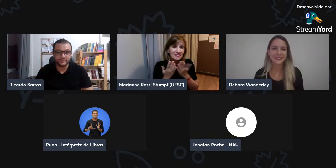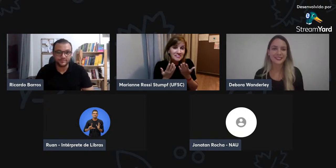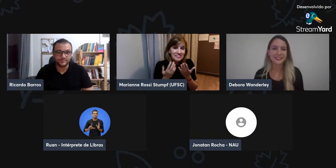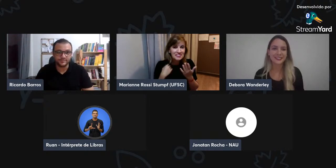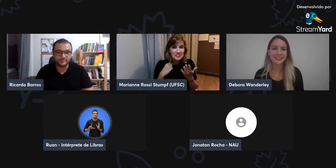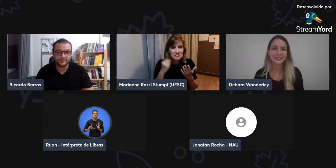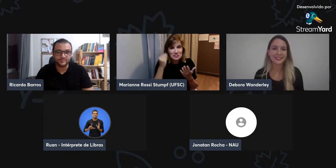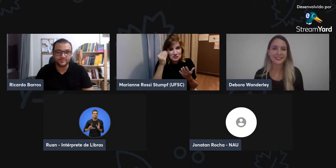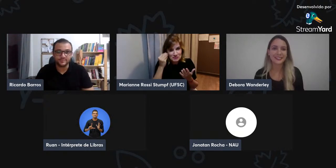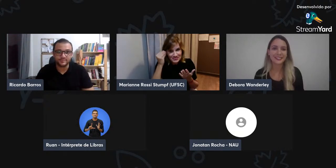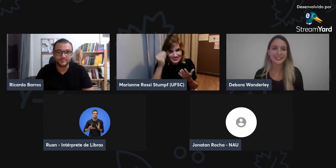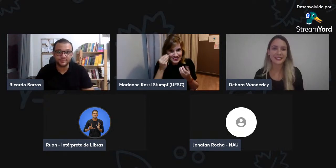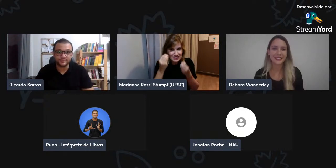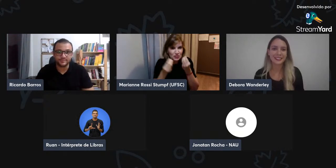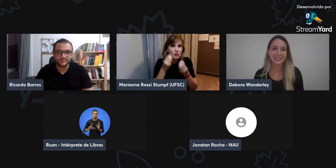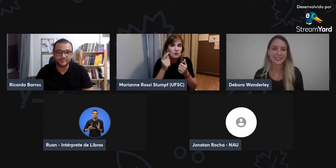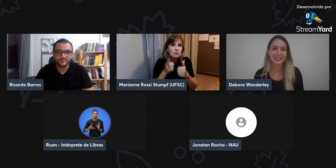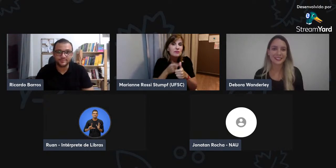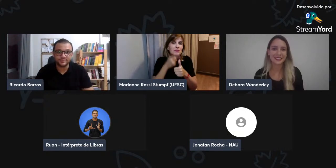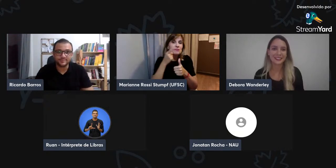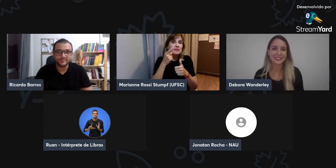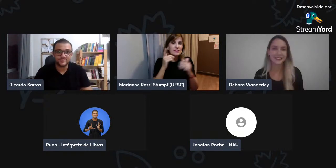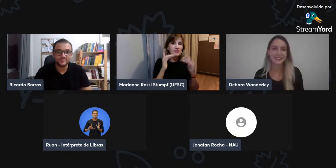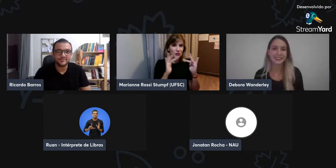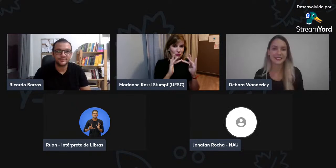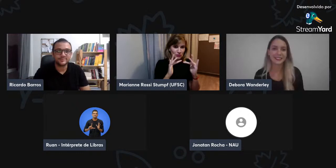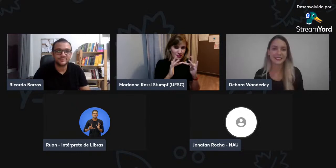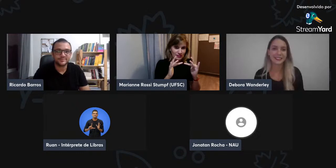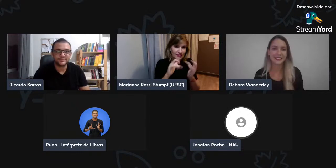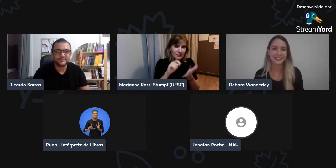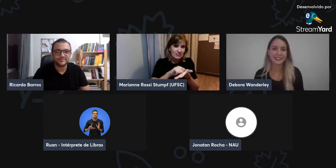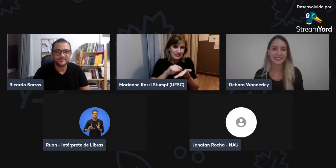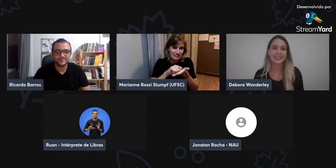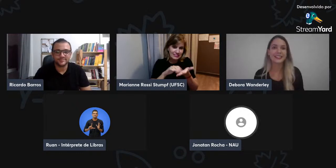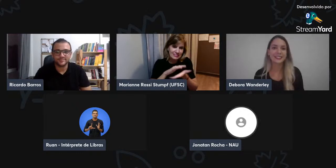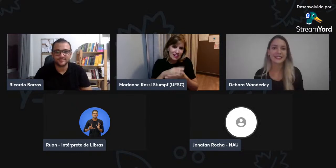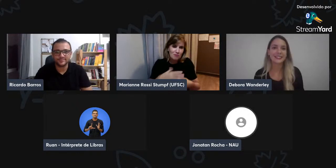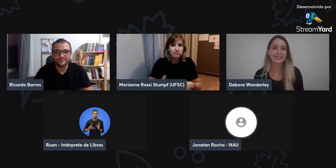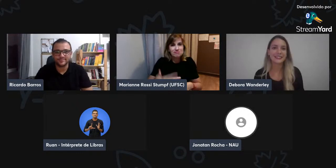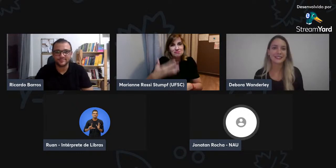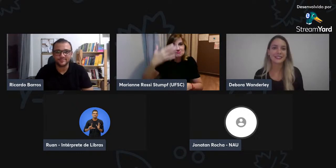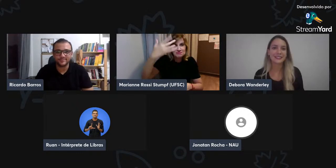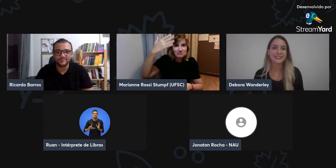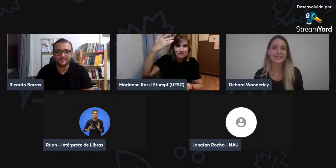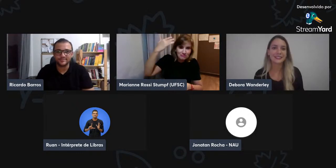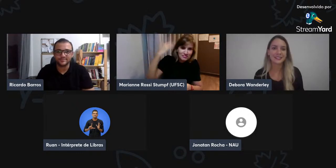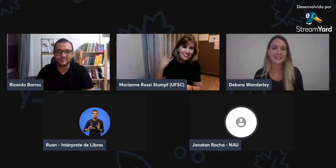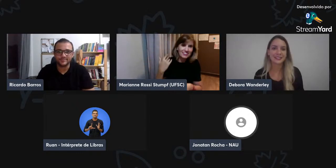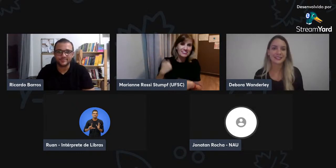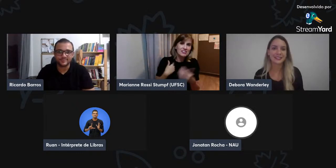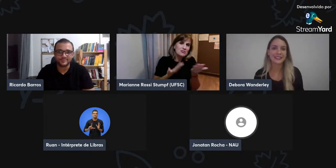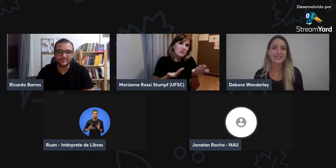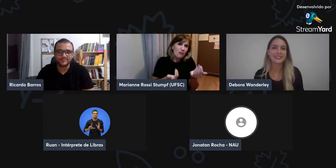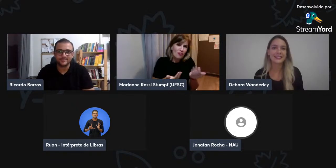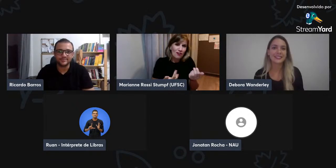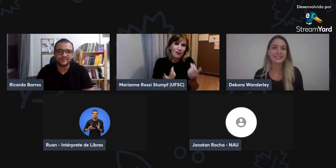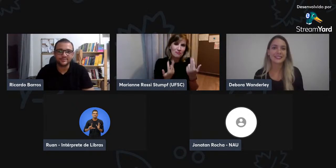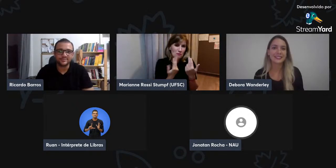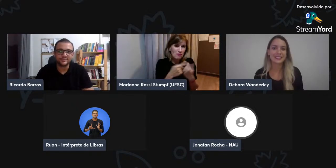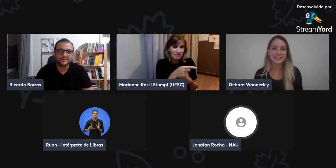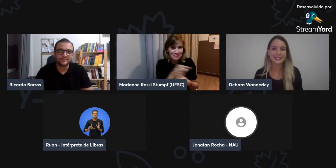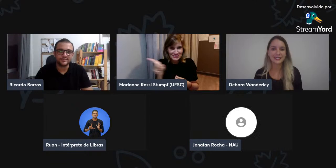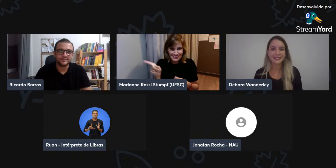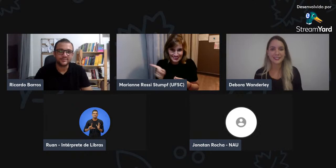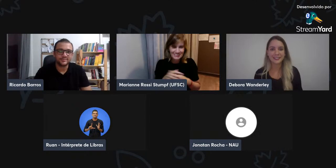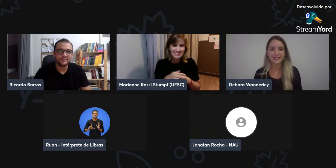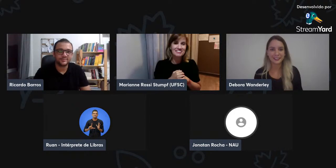Mariane, conte um pouco da sua experiência. Sim, eu também tenho o primeiro contato na escrita de sinais, né? Muito tempo